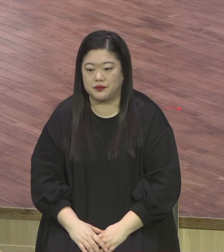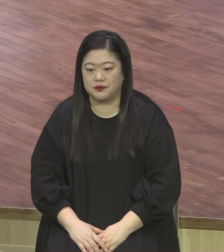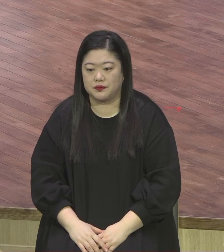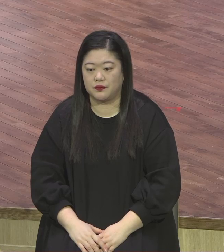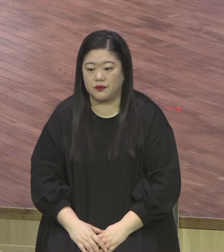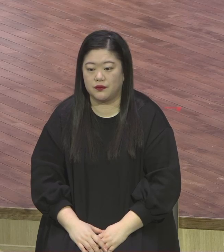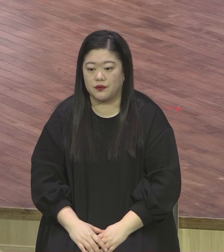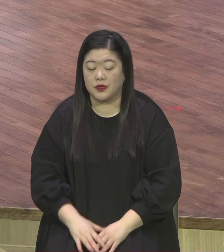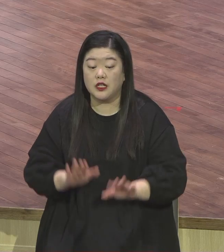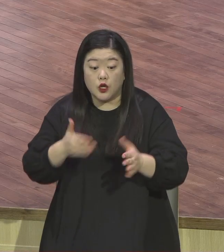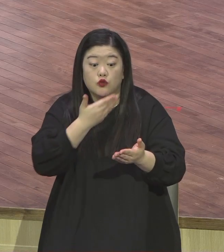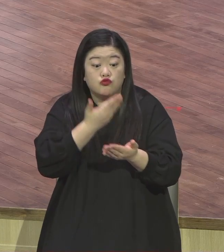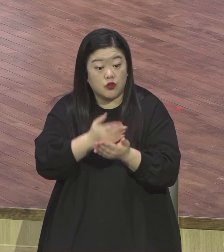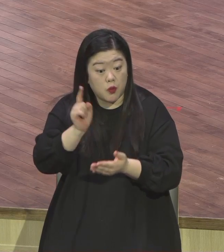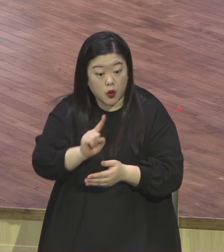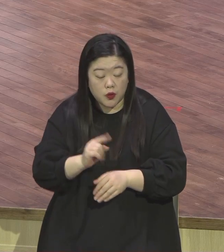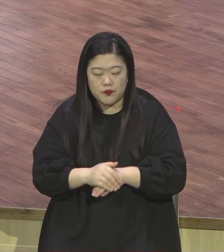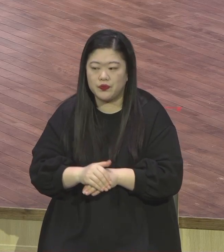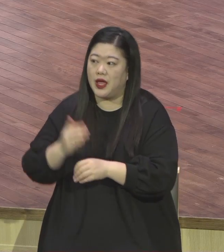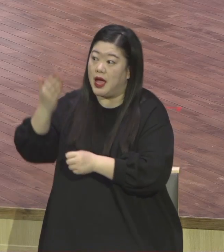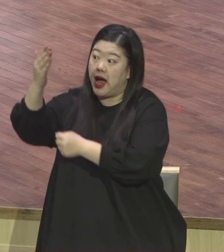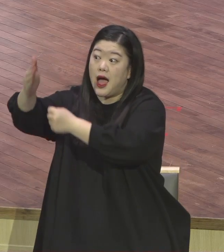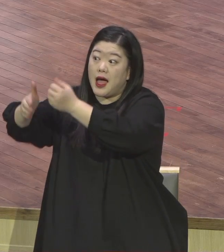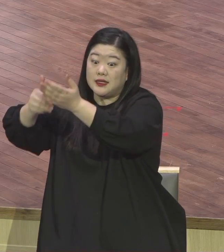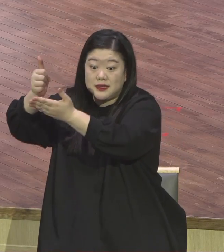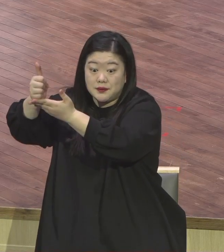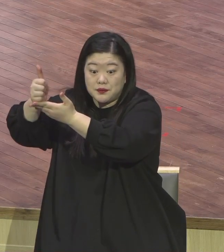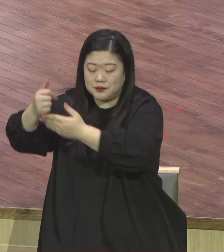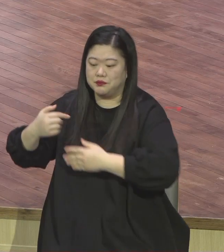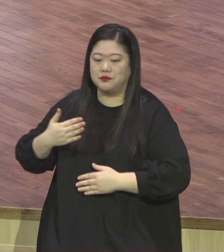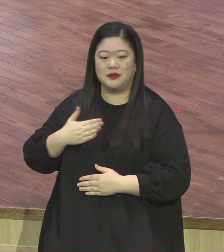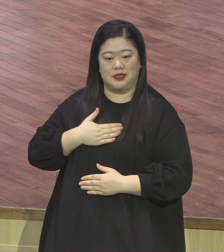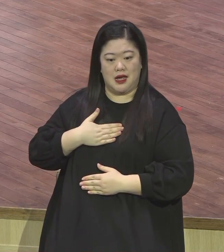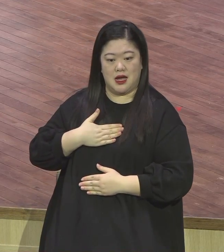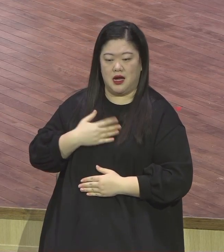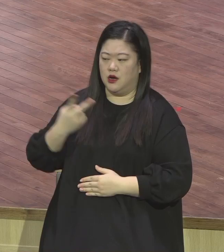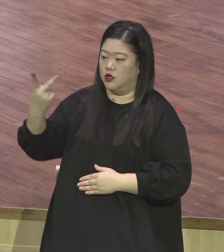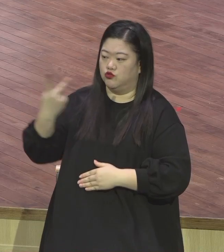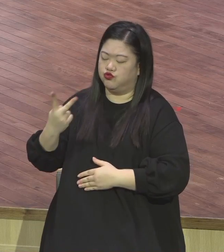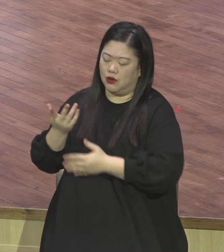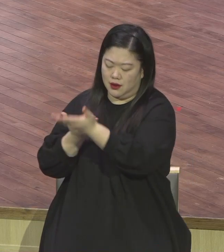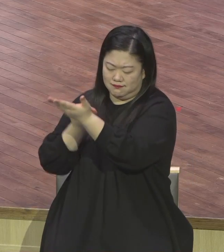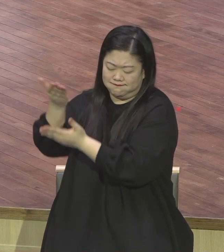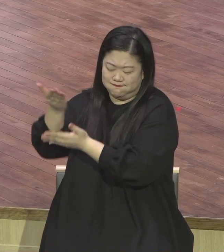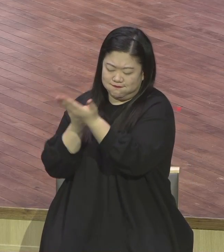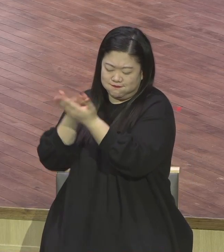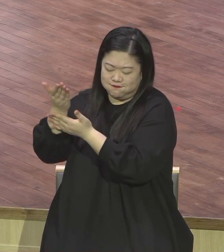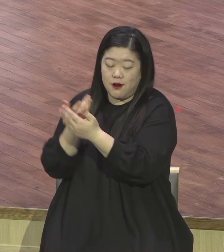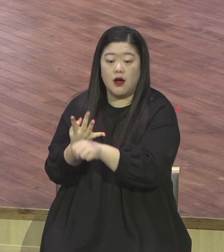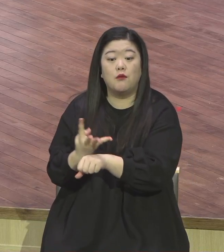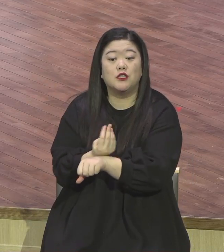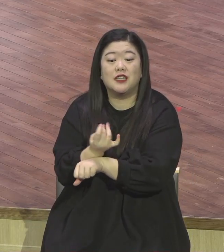하나님과 24소통해야 돼요. 우리 인간은 그렇습니다. 불안전하기 때문에 하나님과